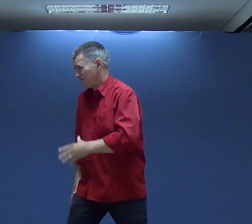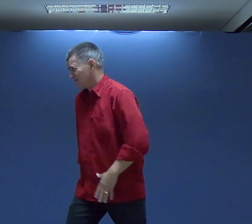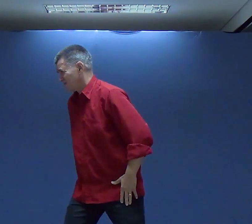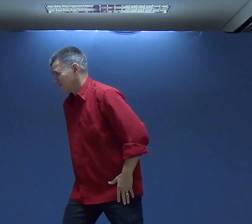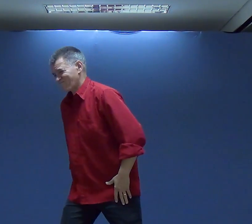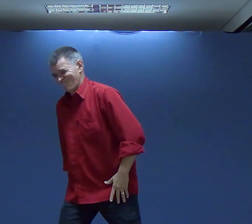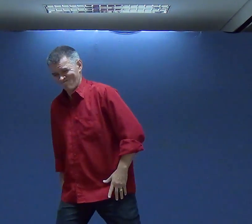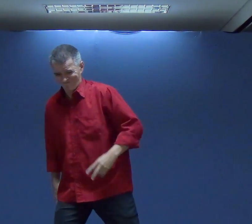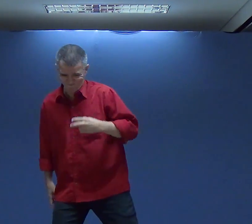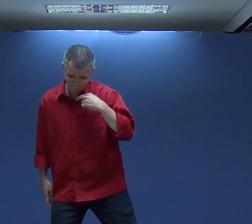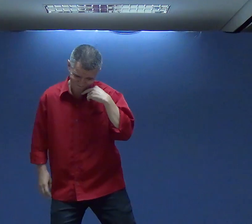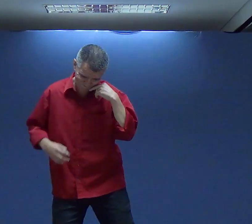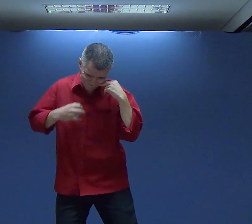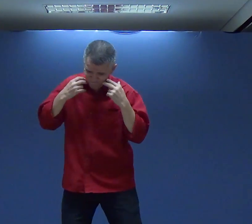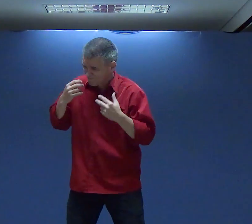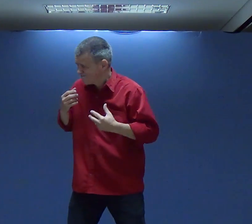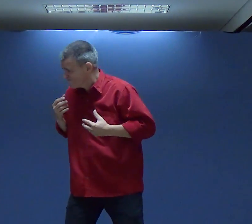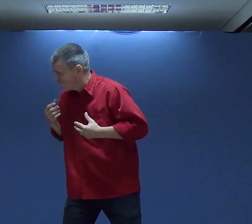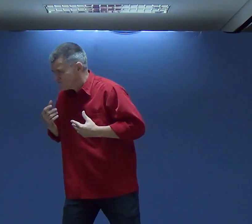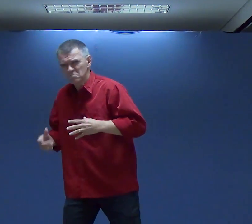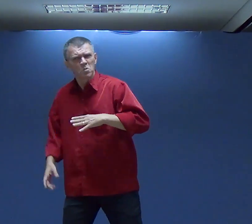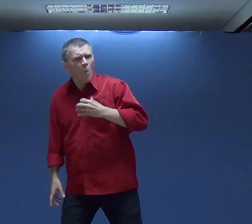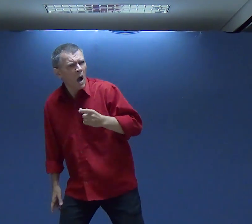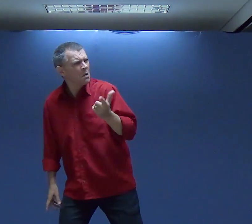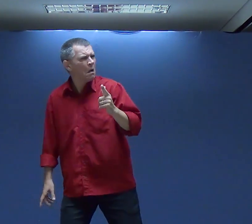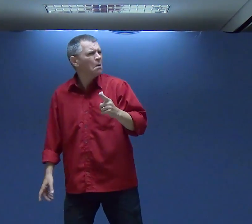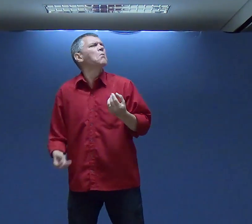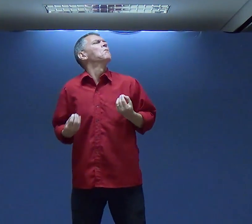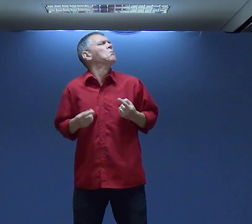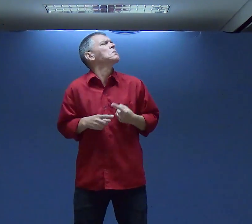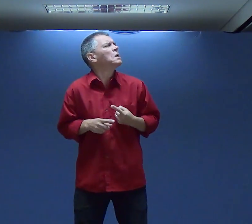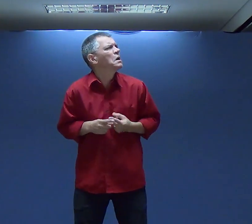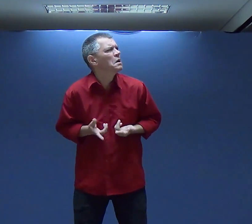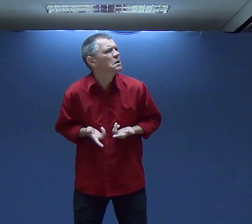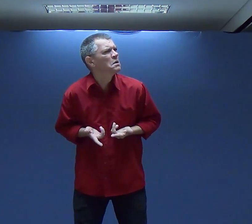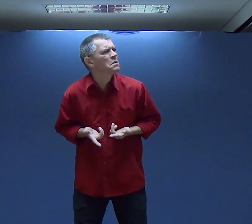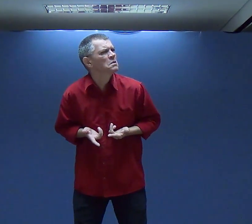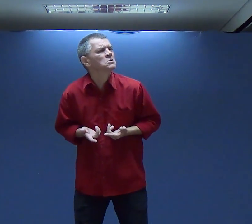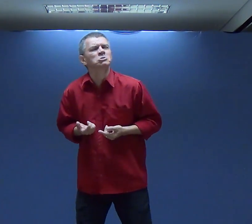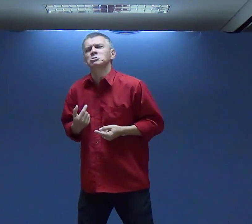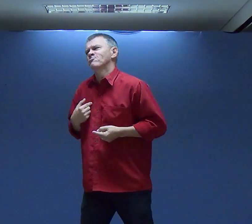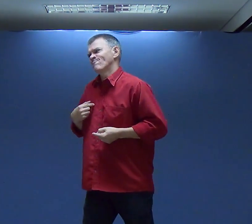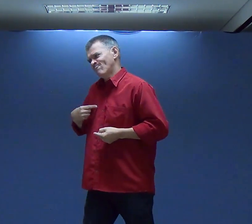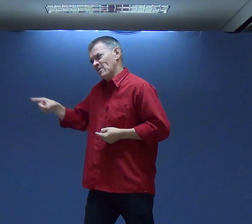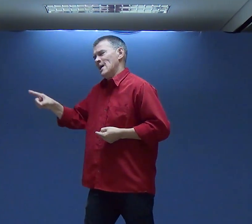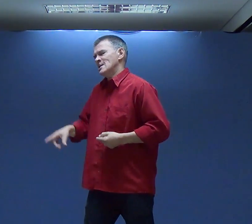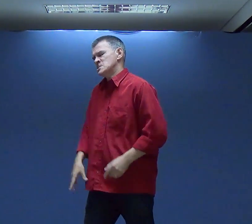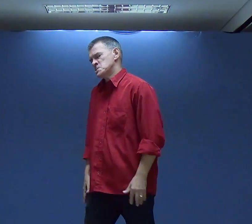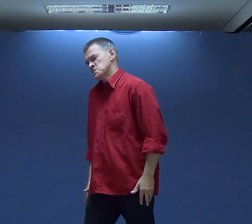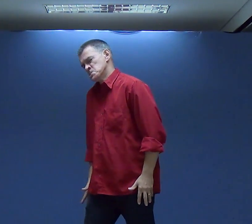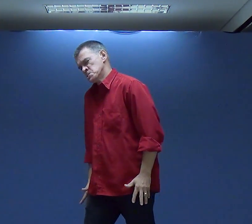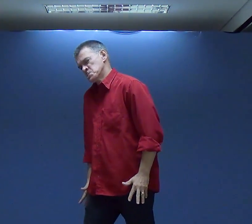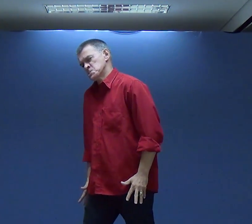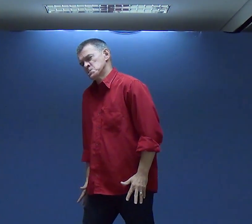Para Deus Mas eu me restaurar Com alguém Não é fácil Porque eu tenho vergonha Porque eu tenho vários